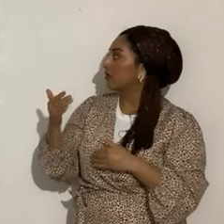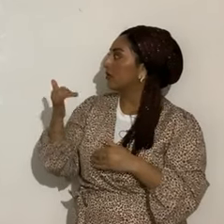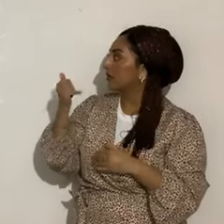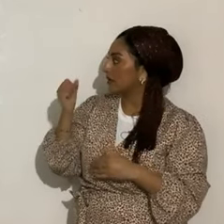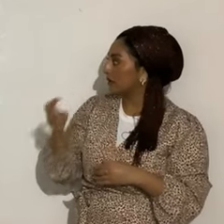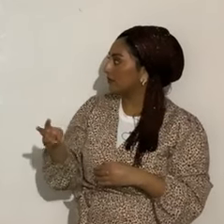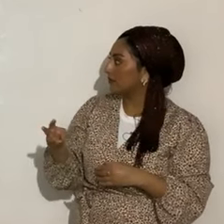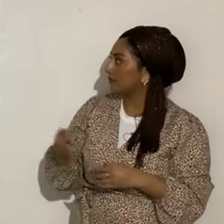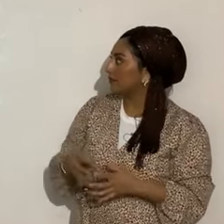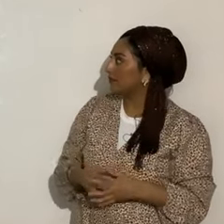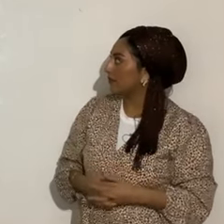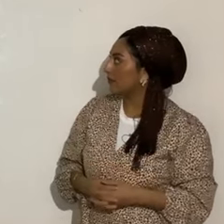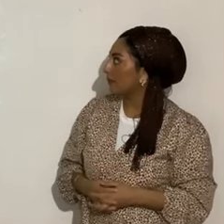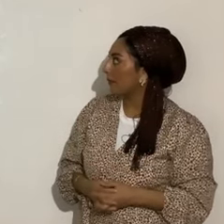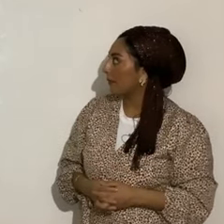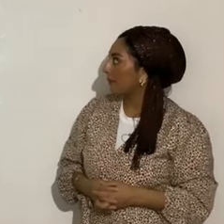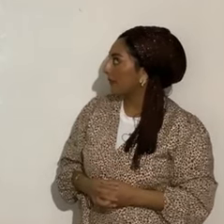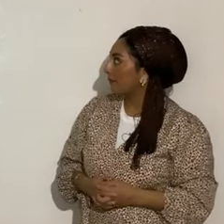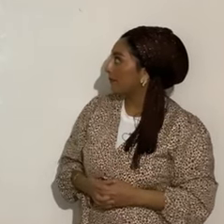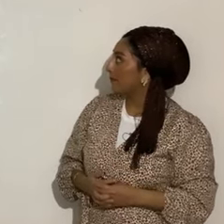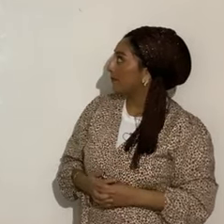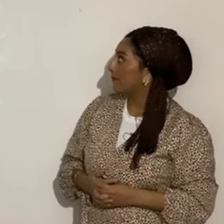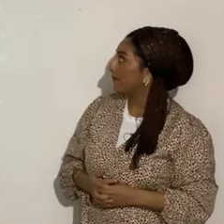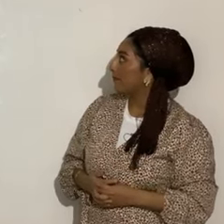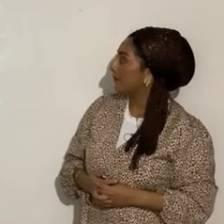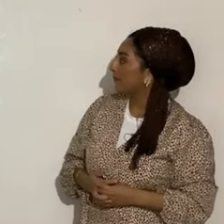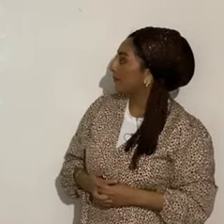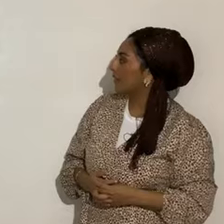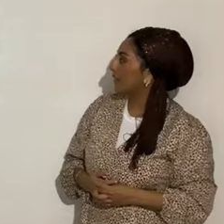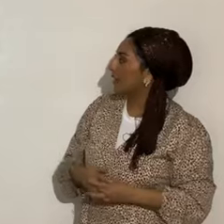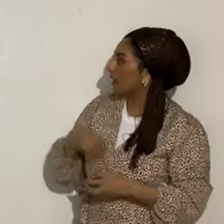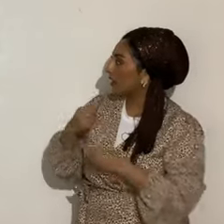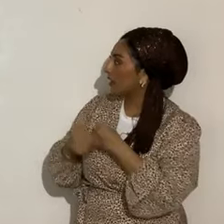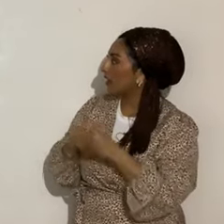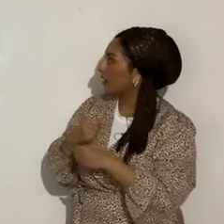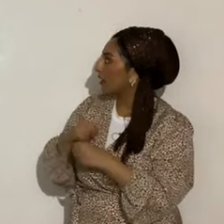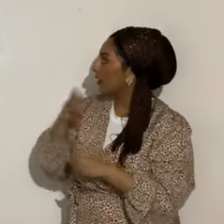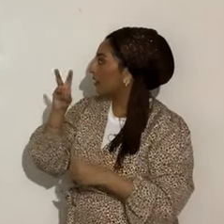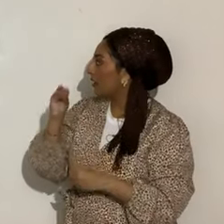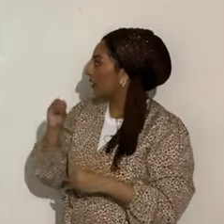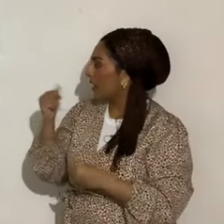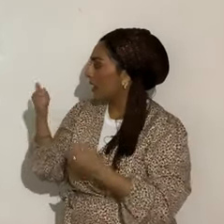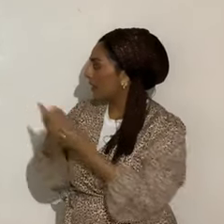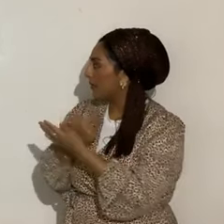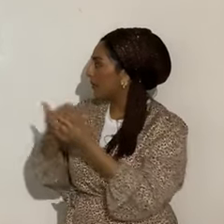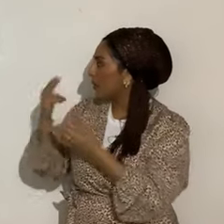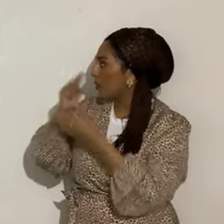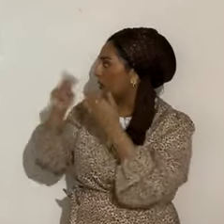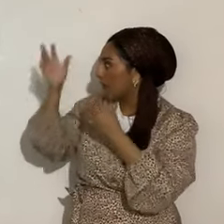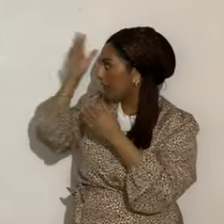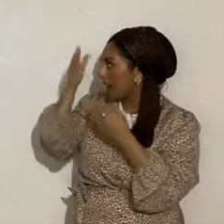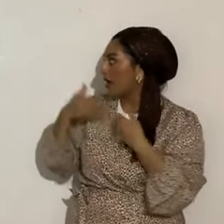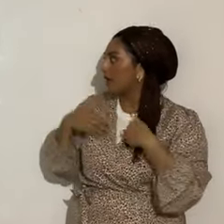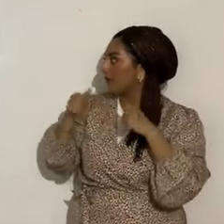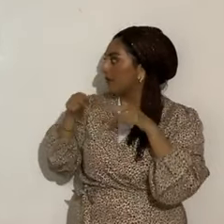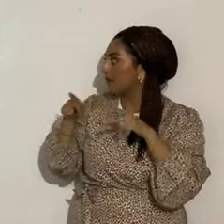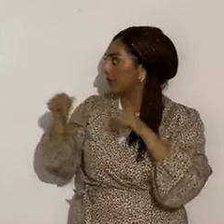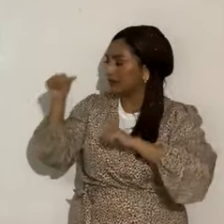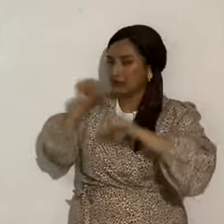amado Roy Luis, con un círculo en rojo, del año 70. Mira todo lo que ha permitido el Eterno, que avance la ciencia para bien también.